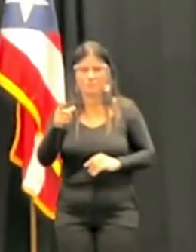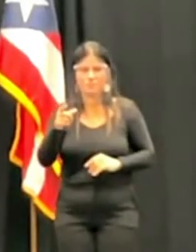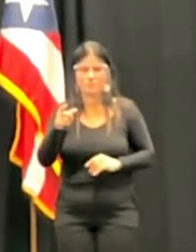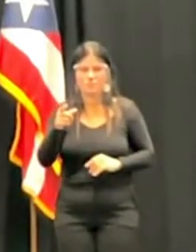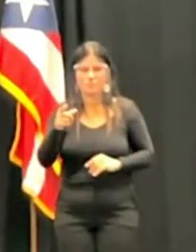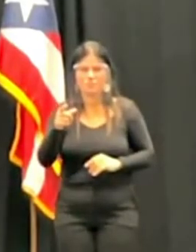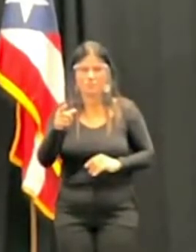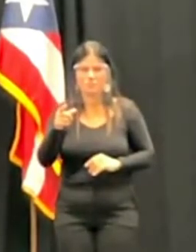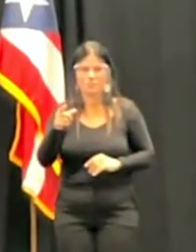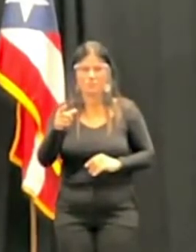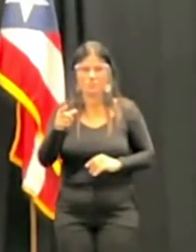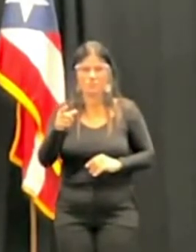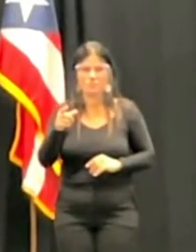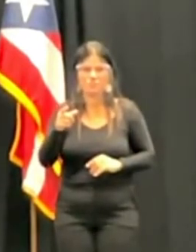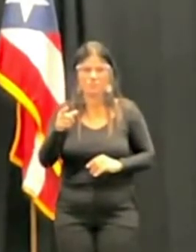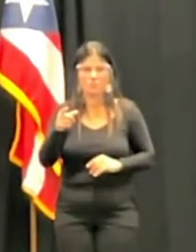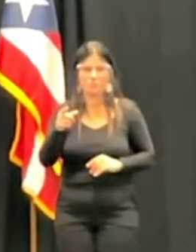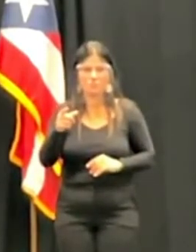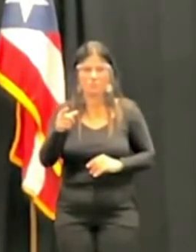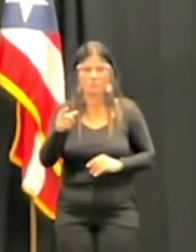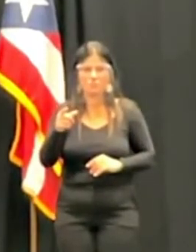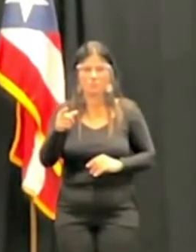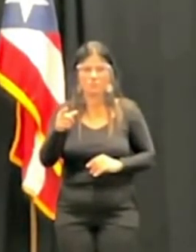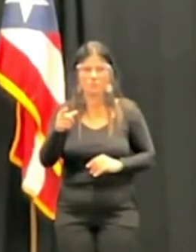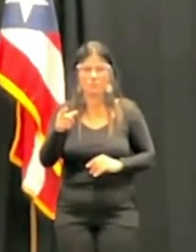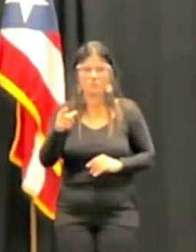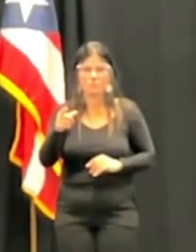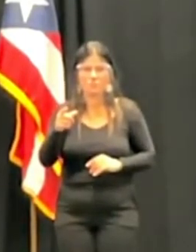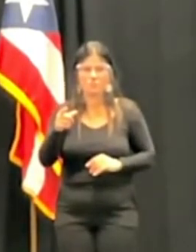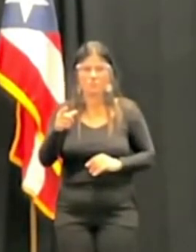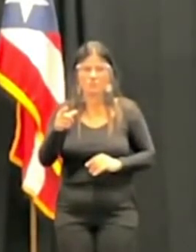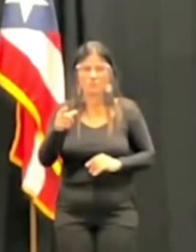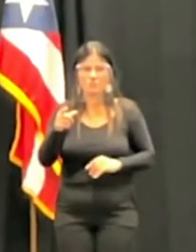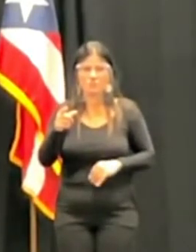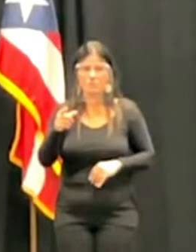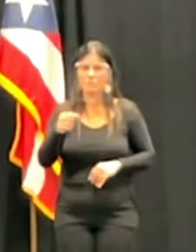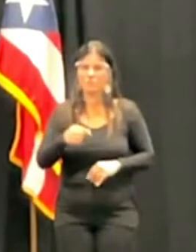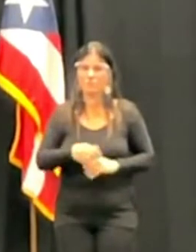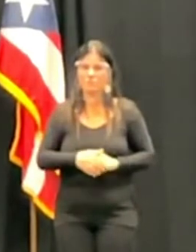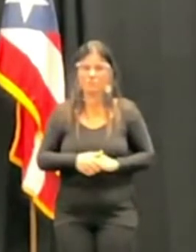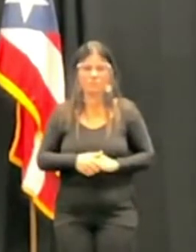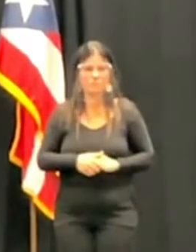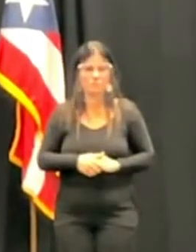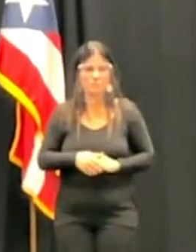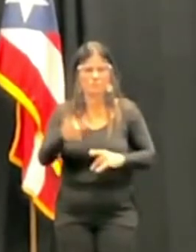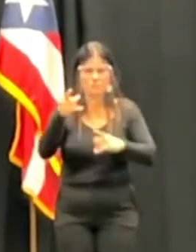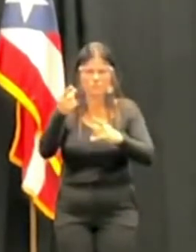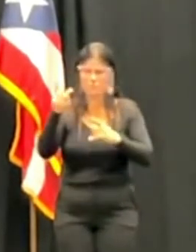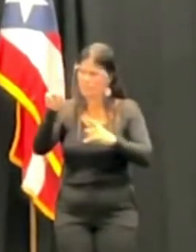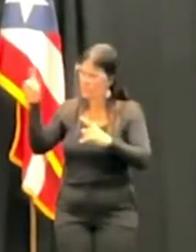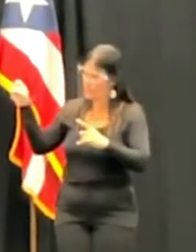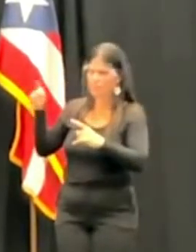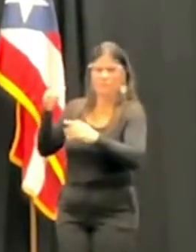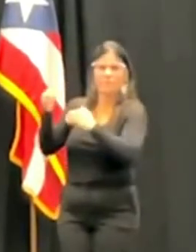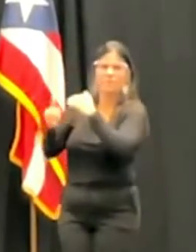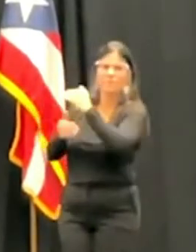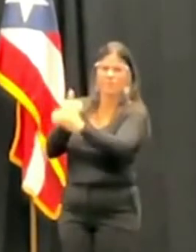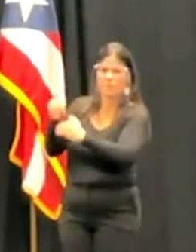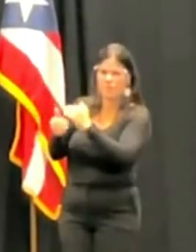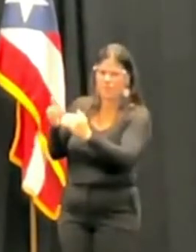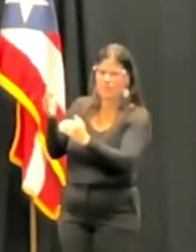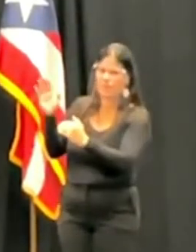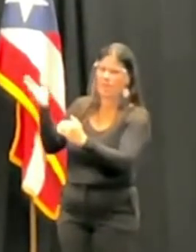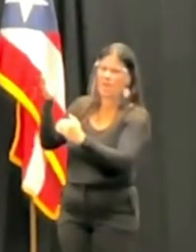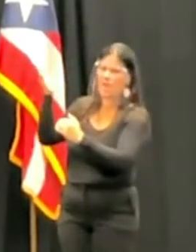aunque usted dice que llamó al presidente del Senado, no queda claro si se dio ese proceso de consejo, ¿verdad? En el pasado el presidente de la